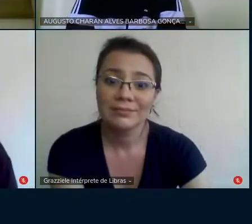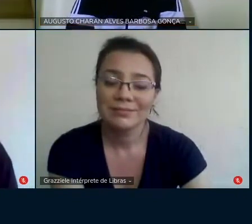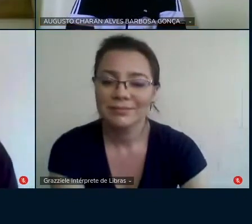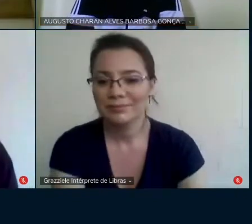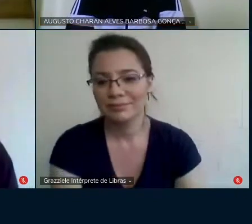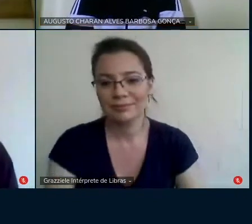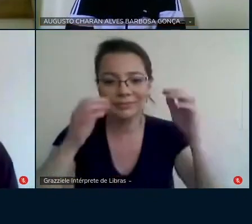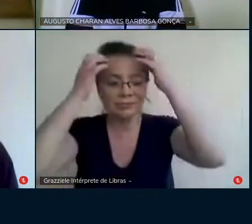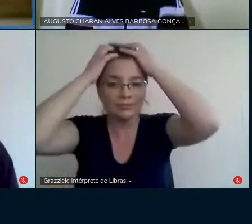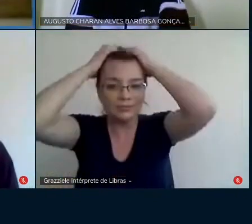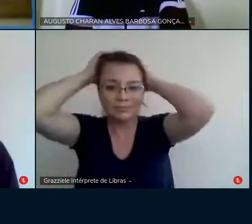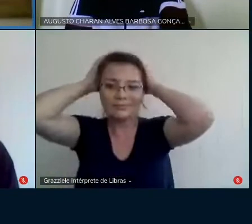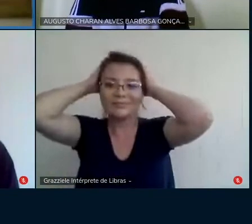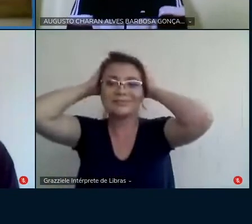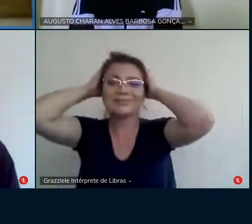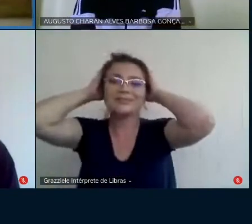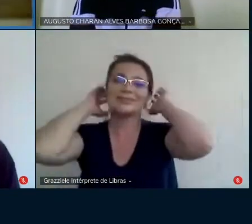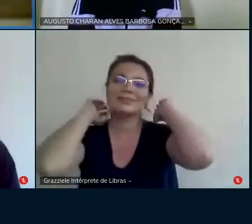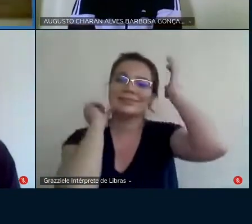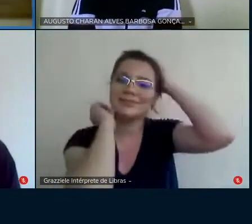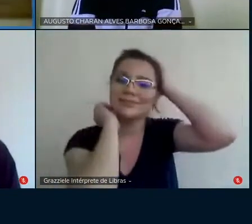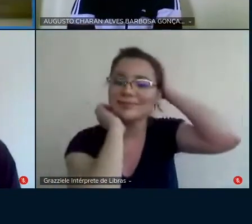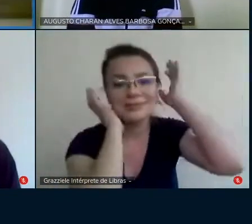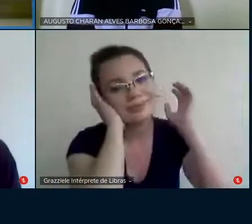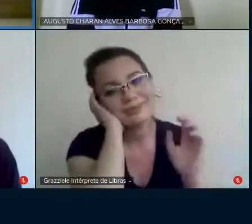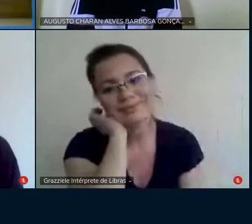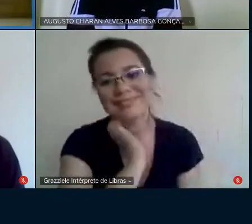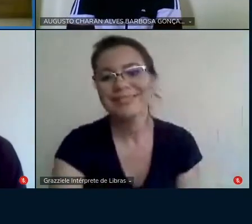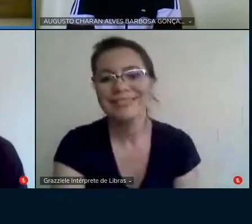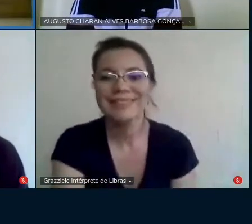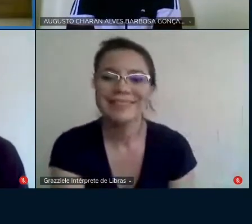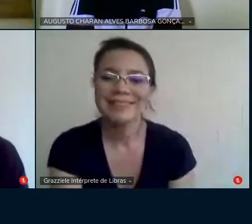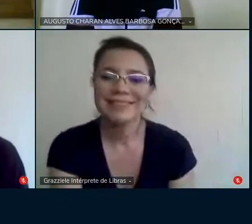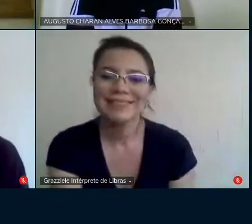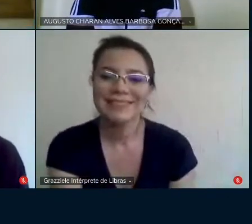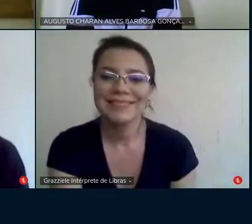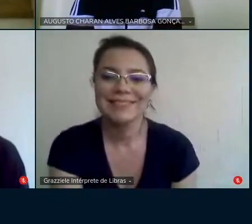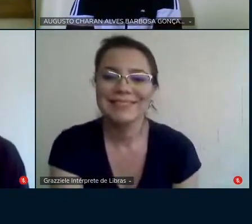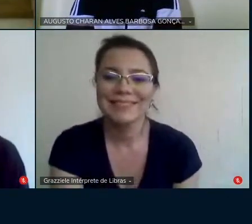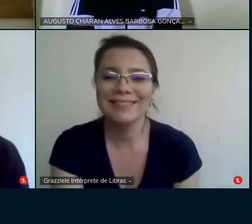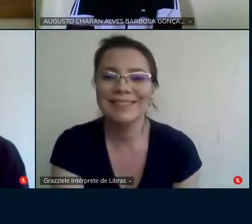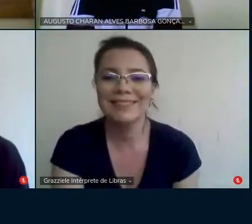agora sim vai um dois três e foi